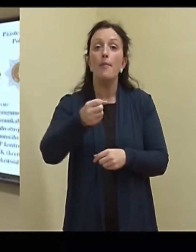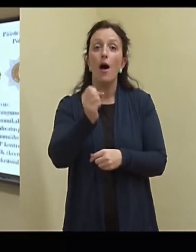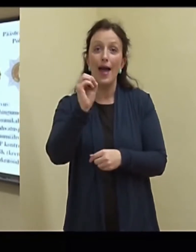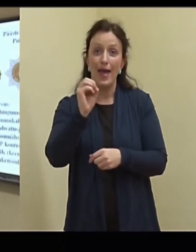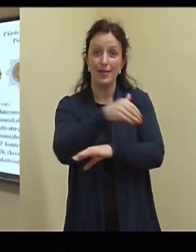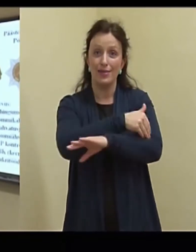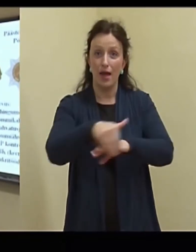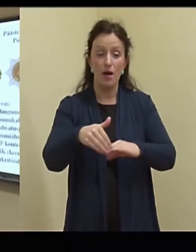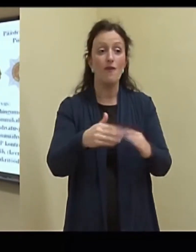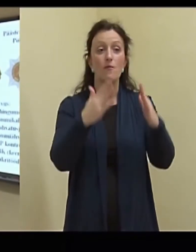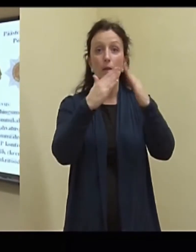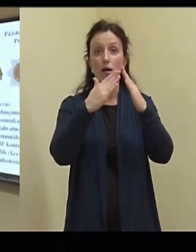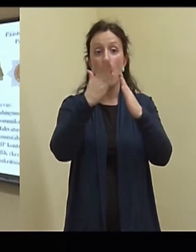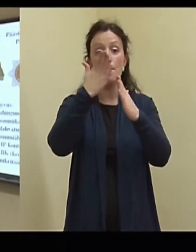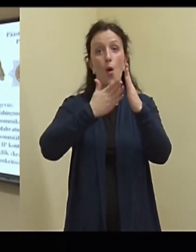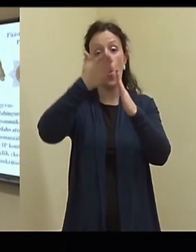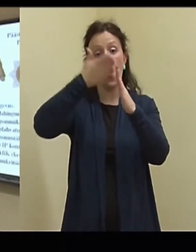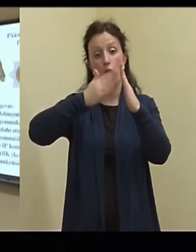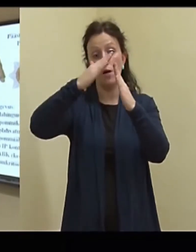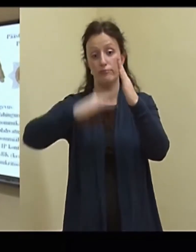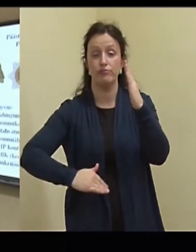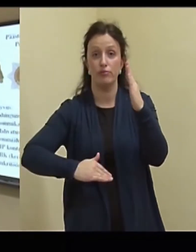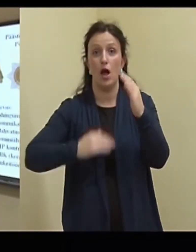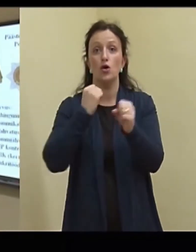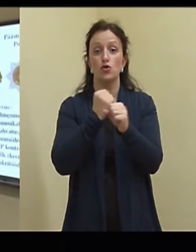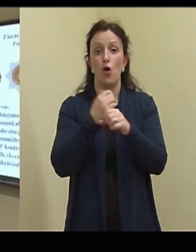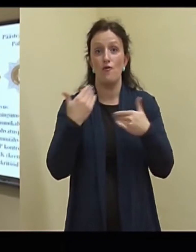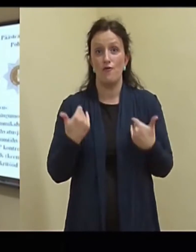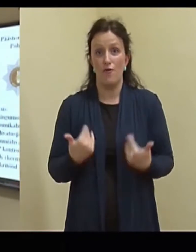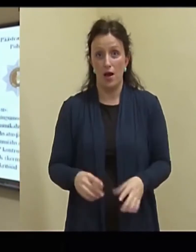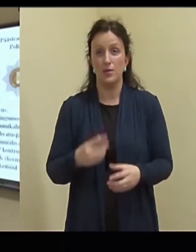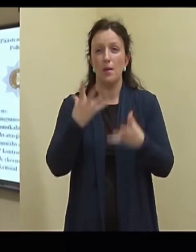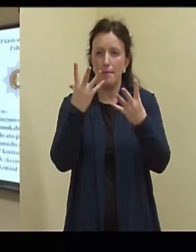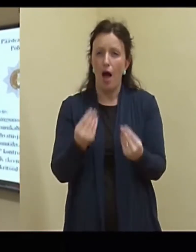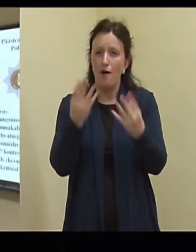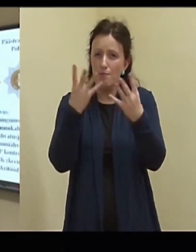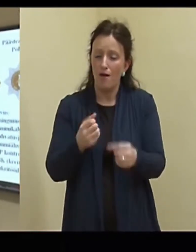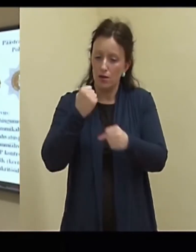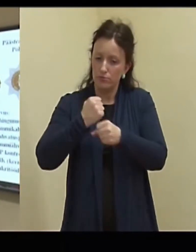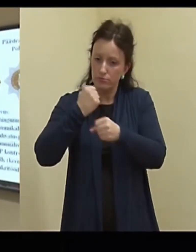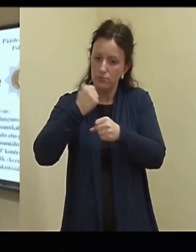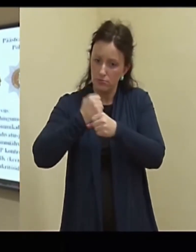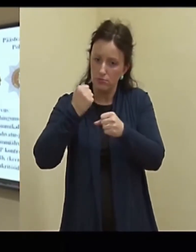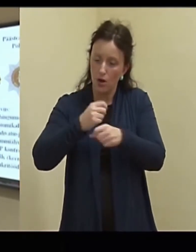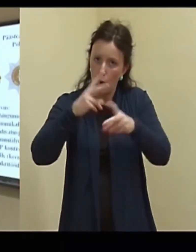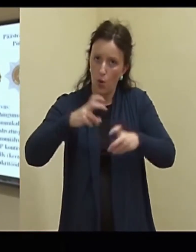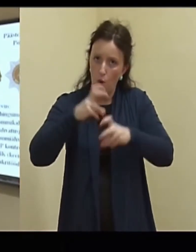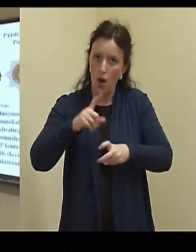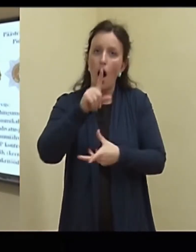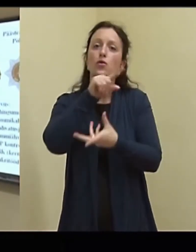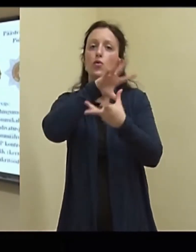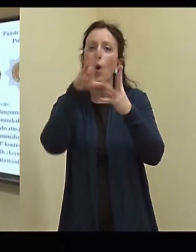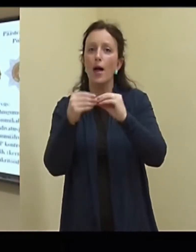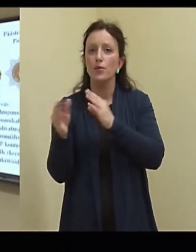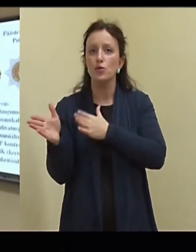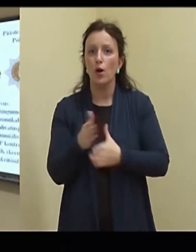kus pool maja kokku kukkus, tehti see töö ära, see töö kestis päevi ja päevi, aga tulemus oli korralik, me saime